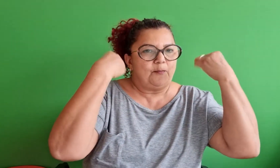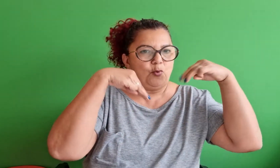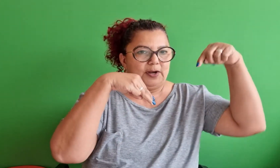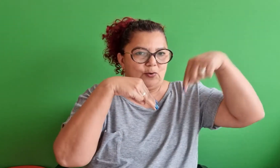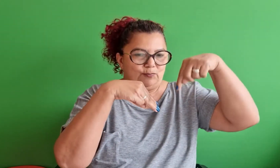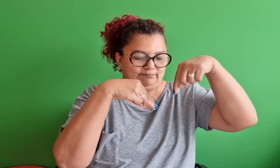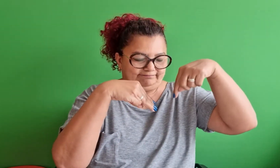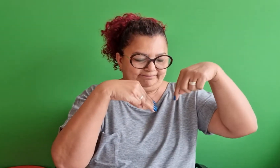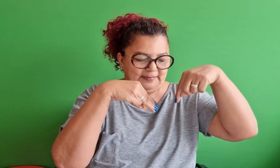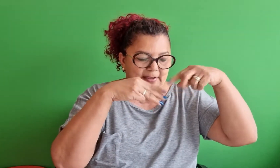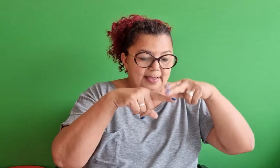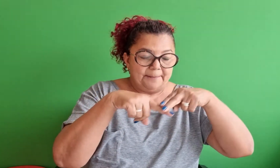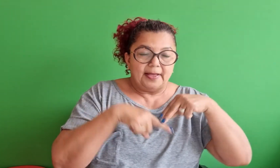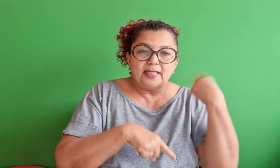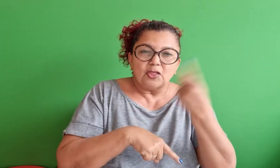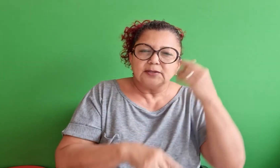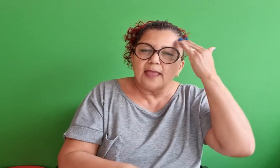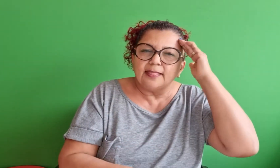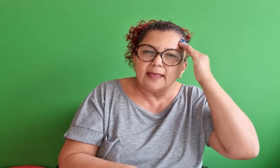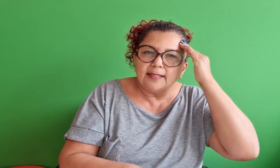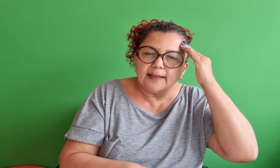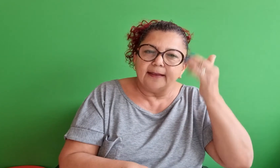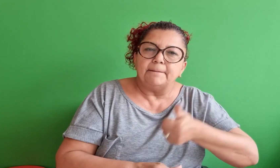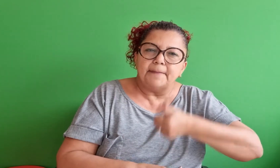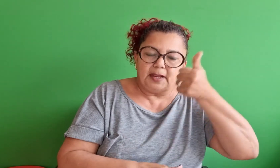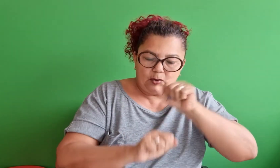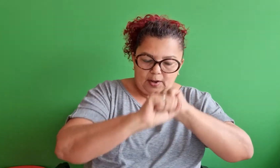entendimento sobre a virtude.